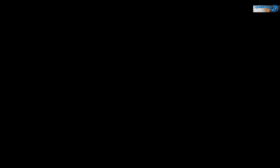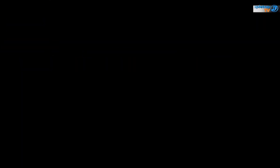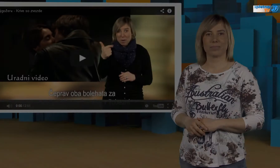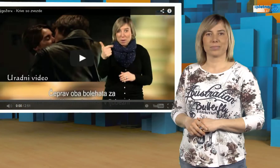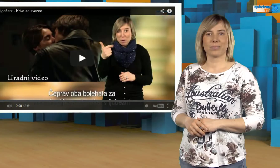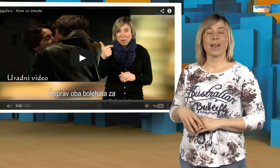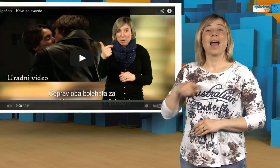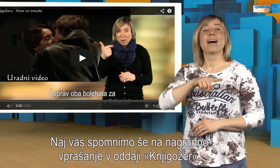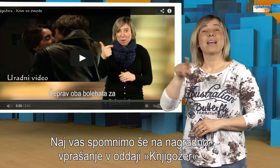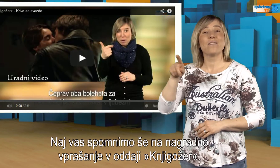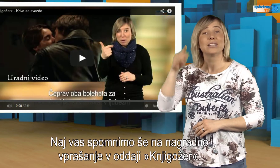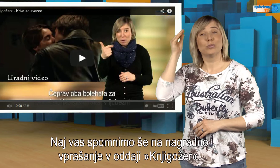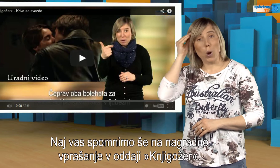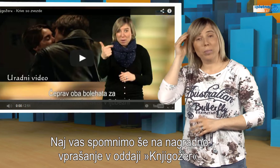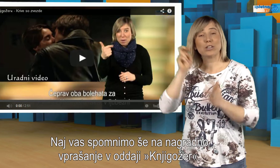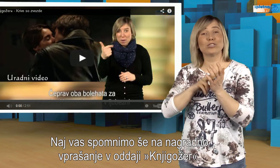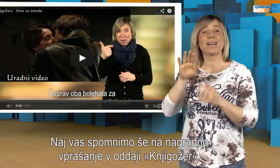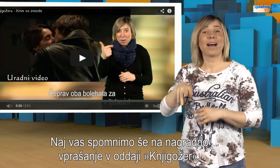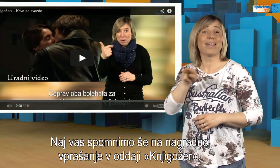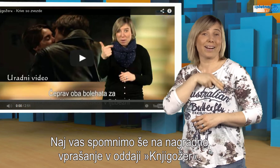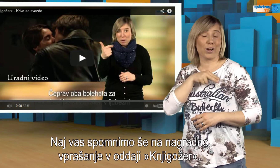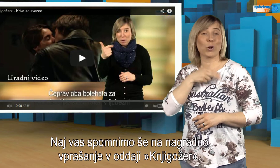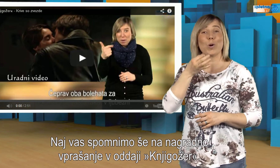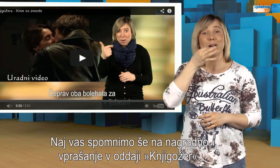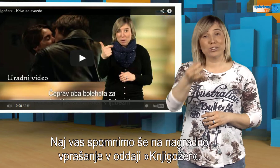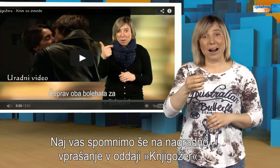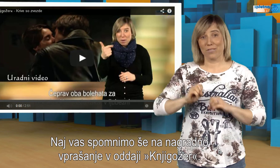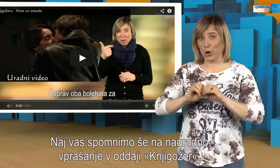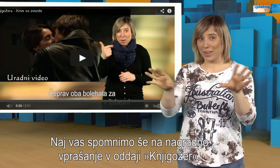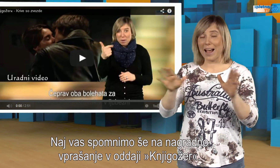Naj vas spomnimo še na nagradno vprašanje o daji Knjigožer.